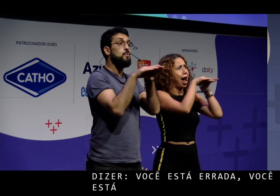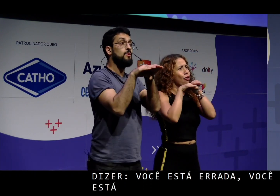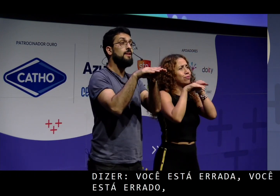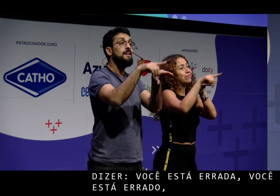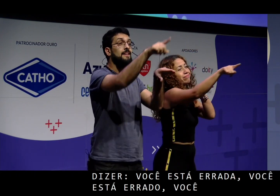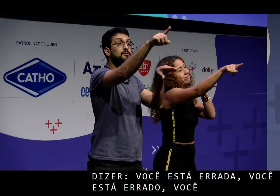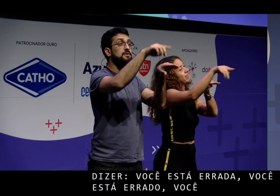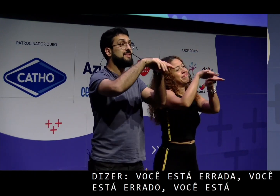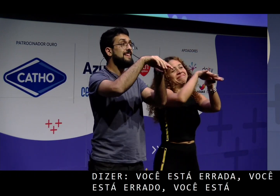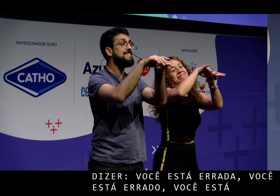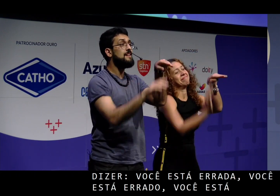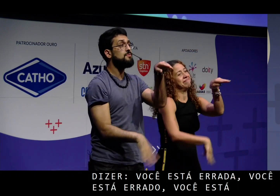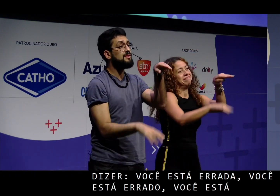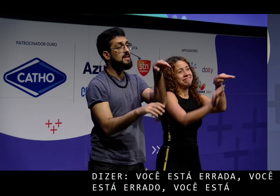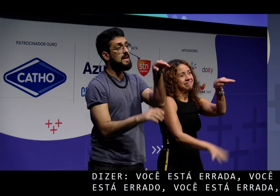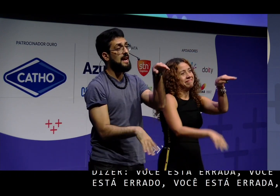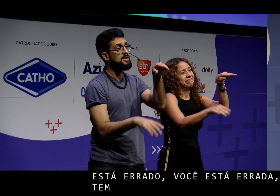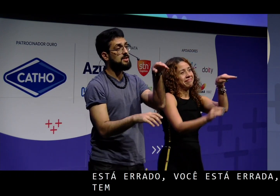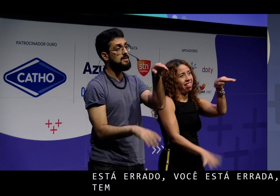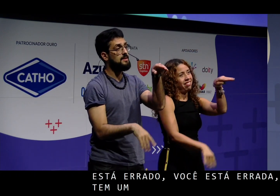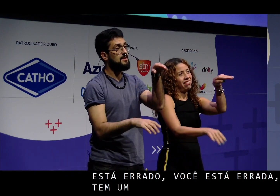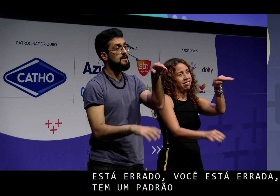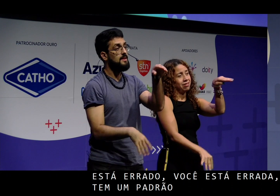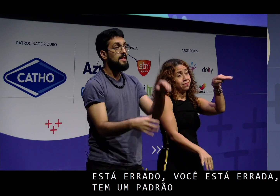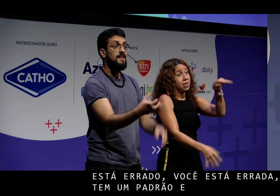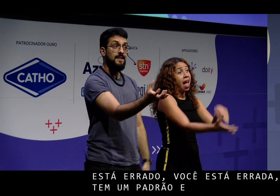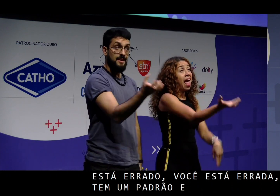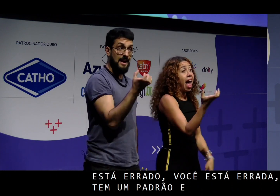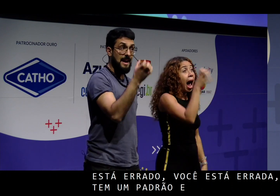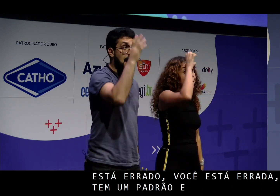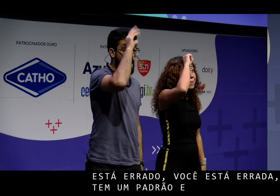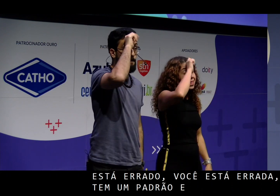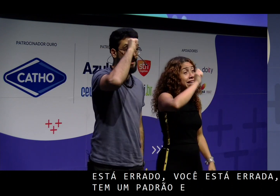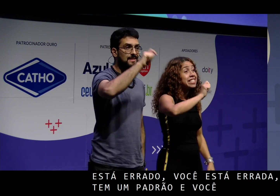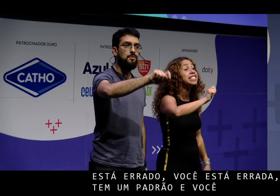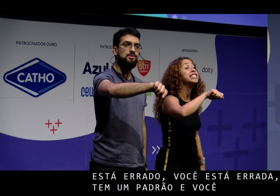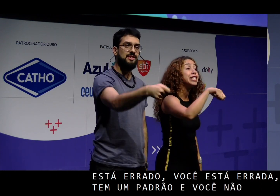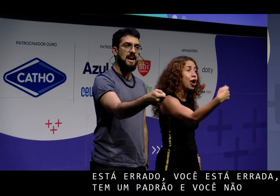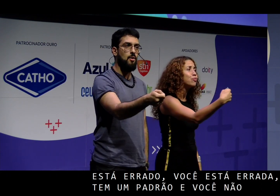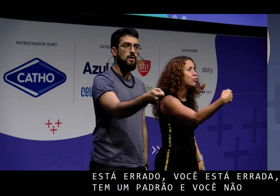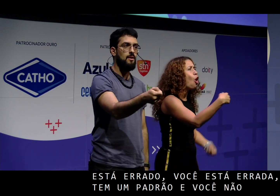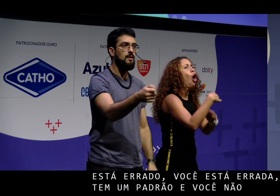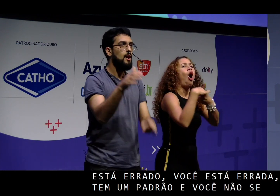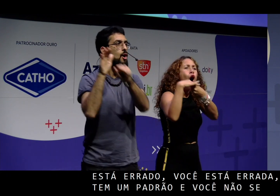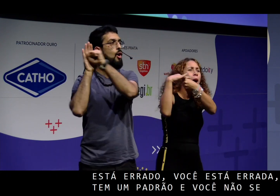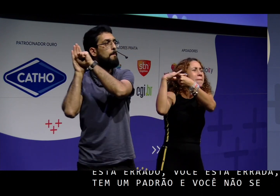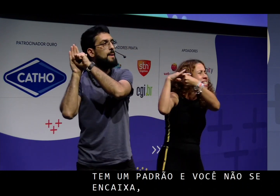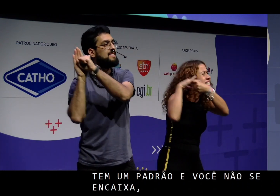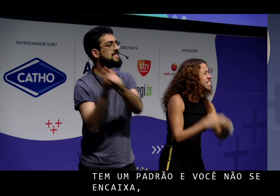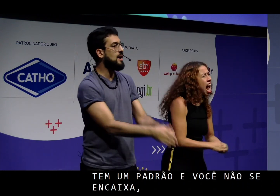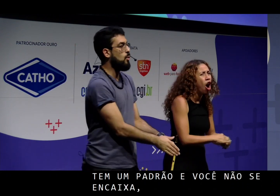e você não se encaixa. Quer aprender um sinal? Opressão.